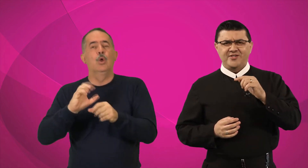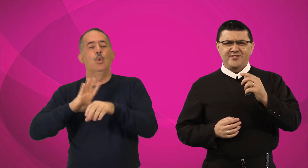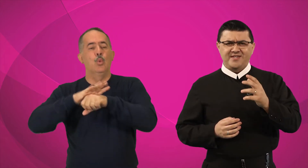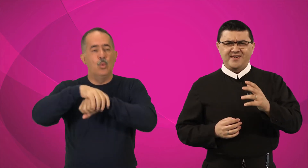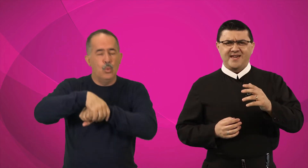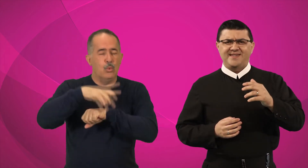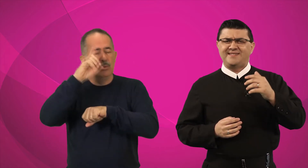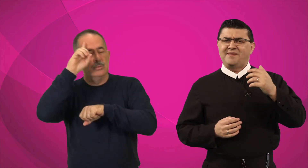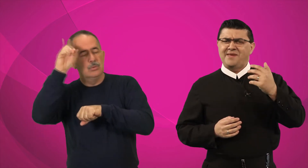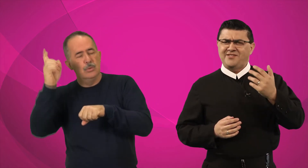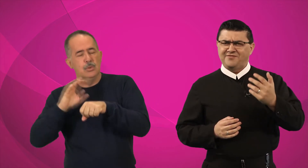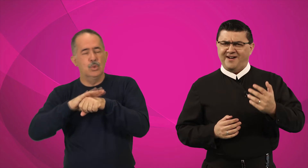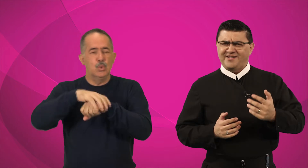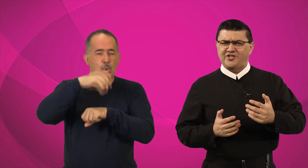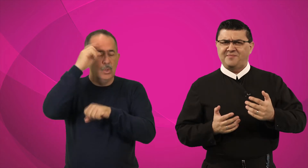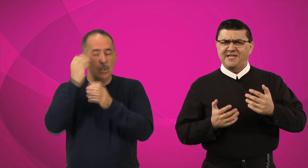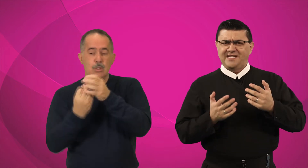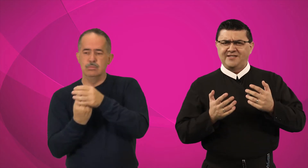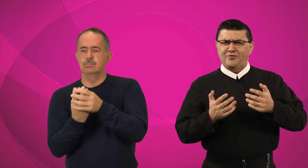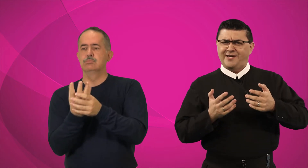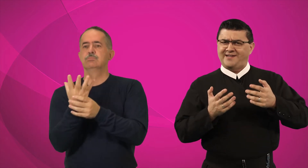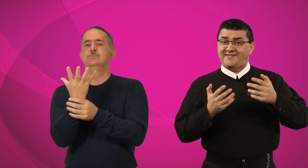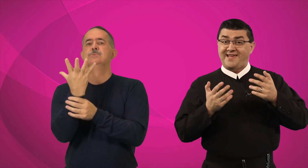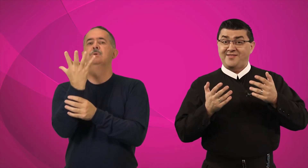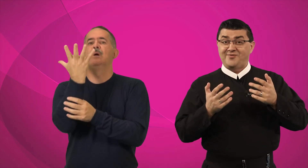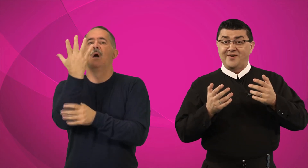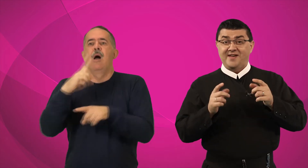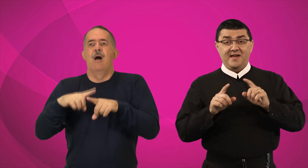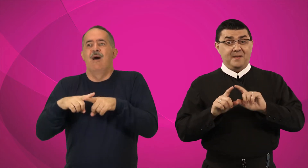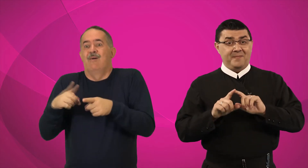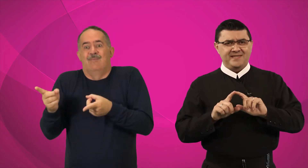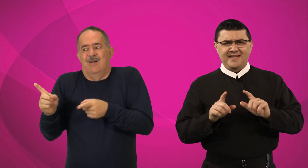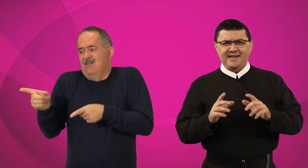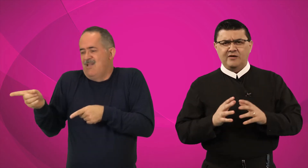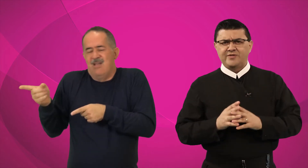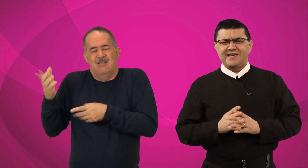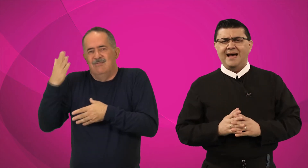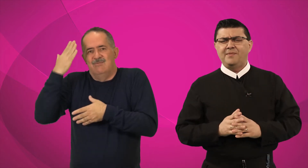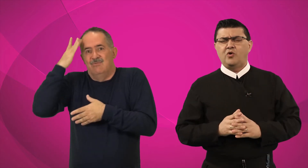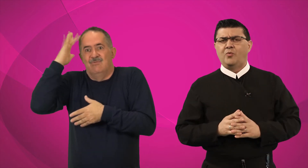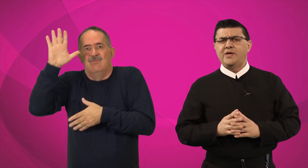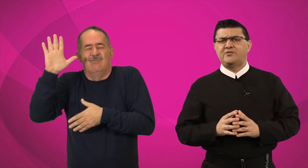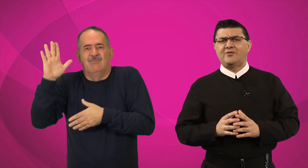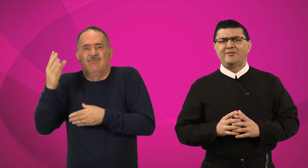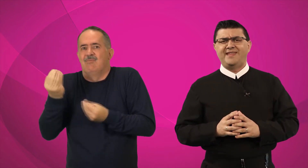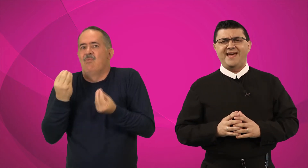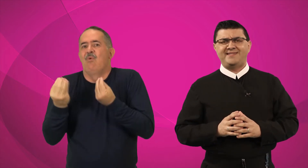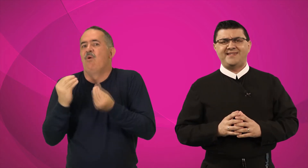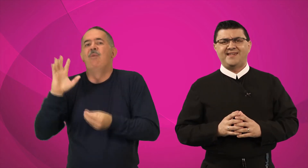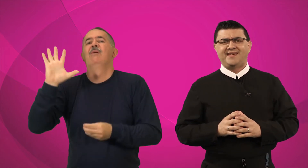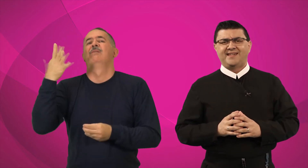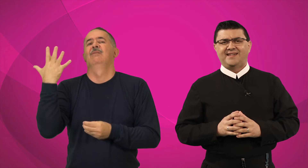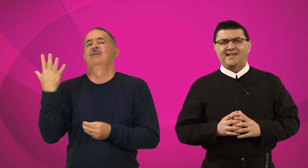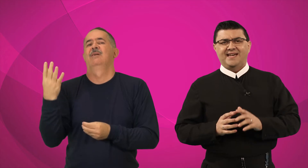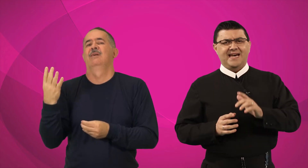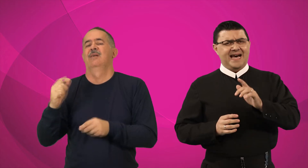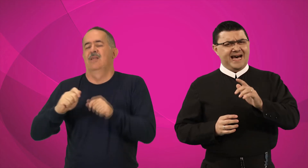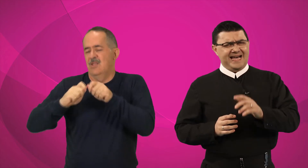e dia e a semente vai germinando e crescendo, mas ele não sabe como isso acontece. A